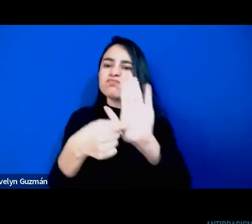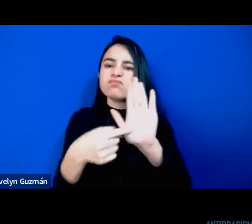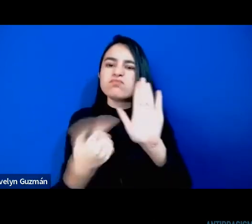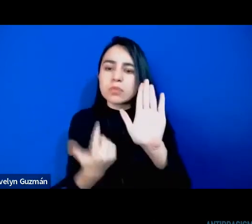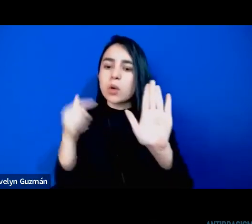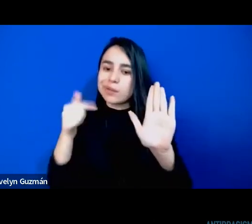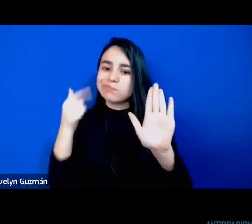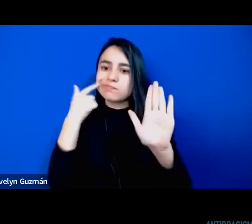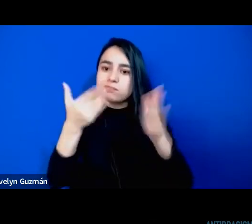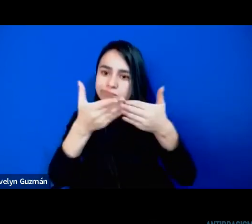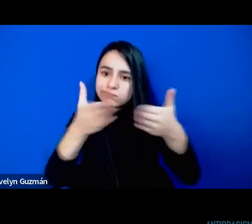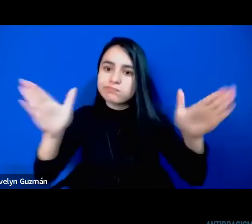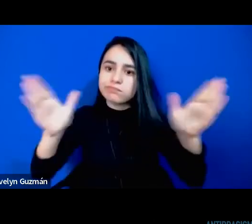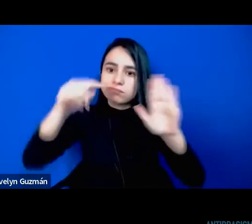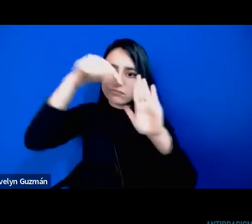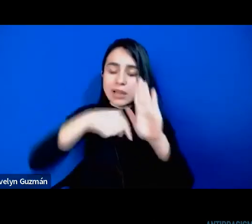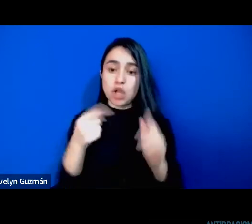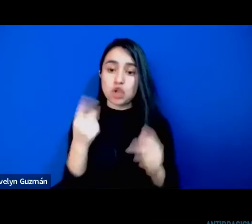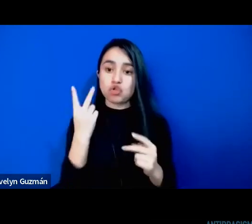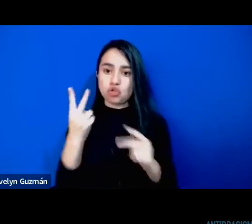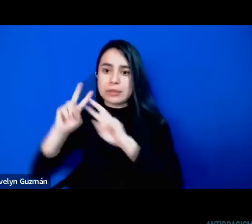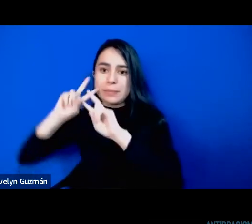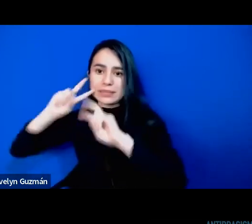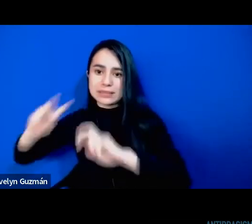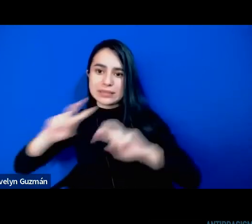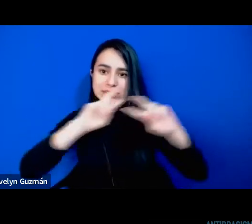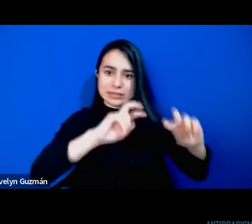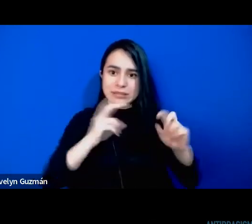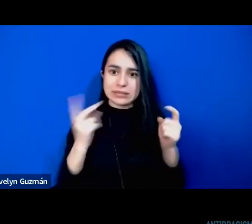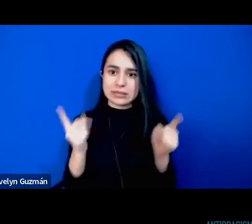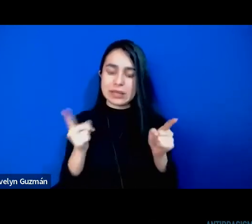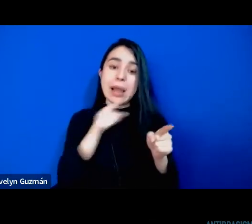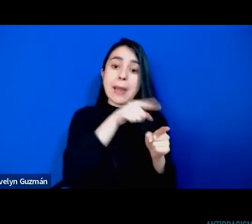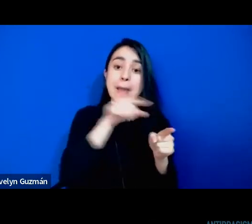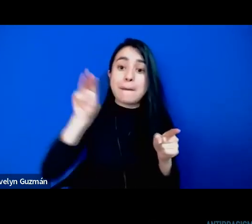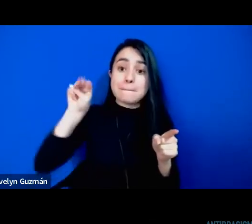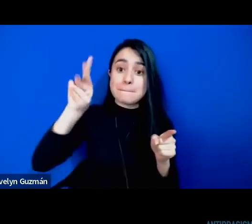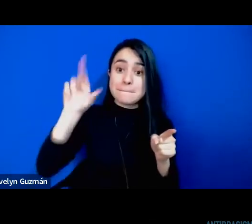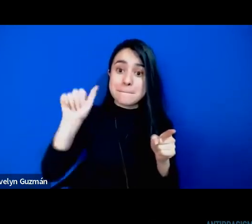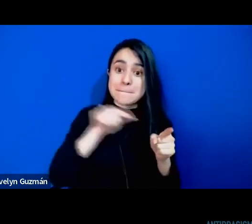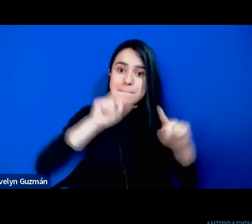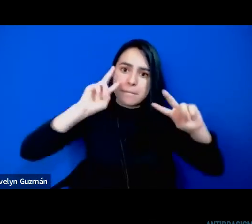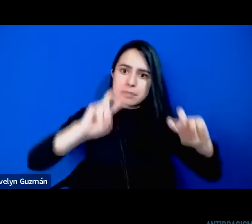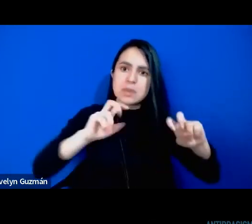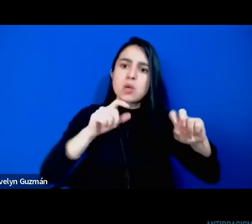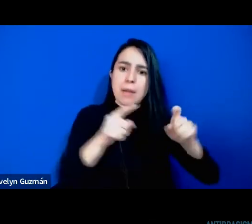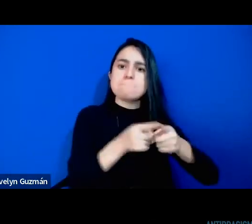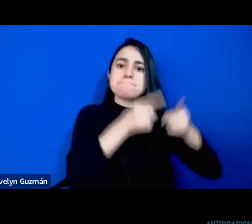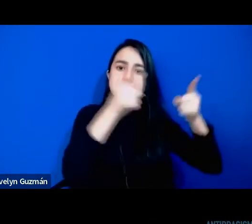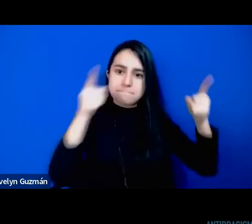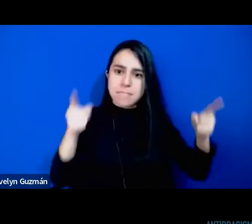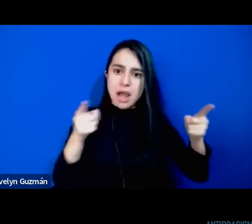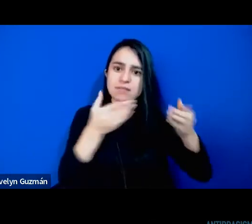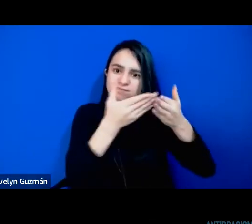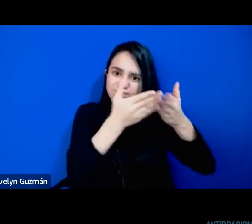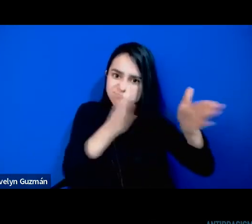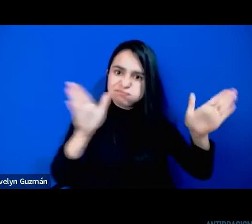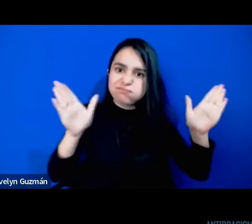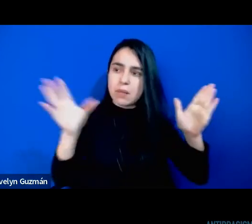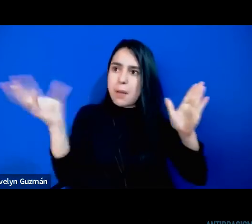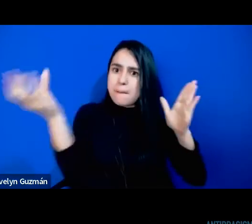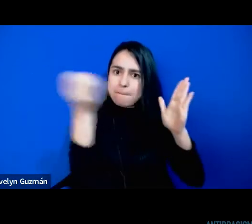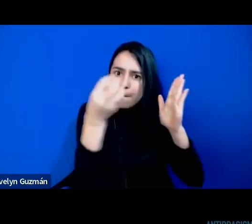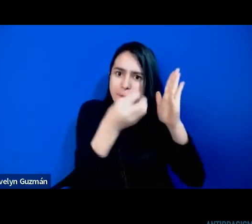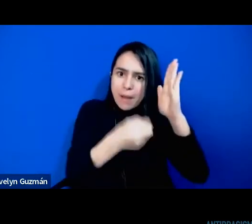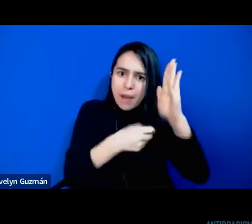profundidad de ambas investigaciones especialmente el trabajo de Mara que se amplió más y es más completo en que